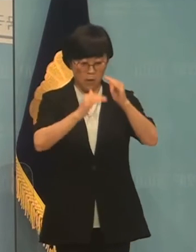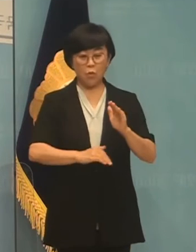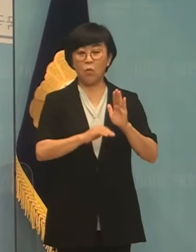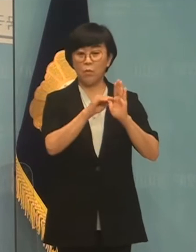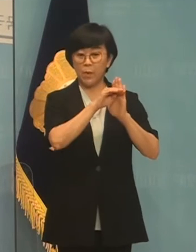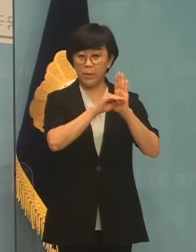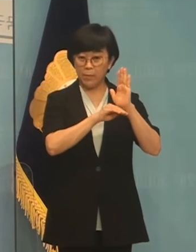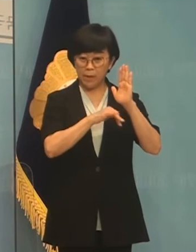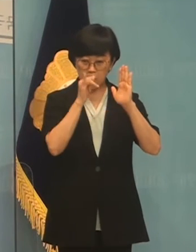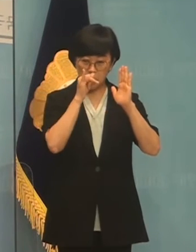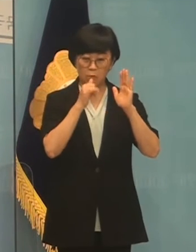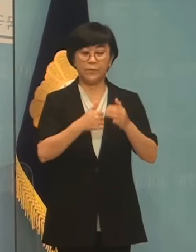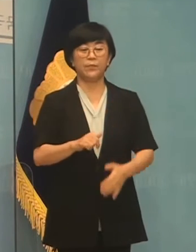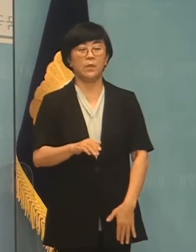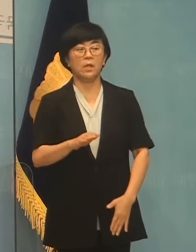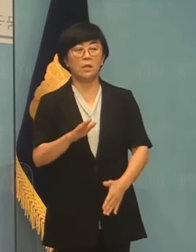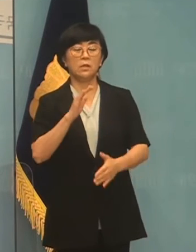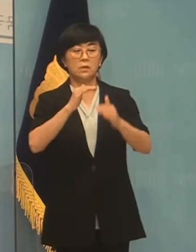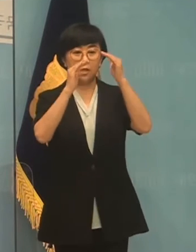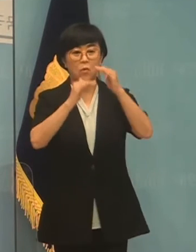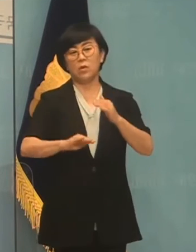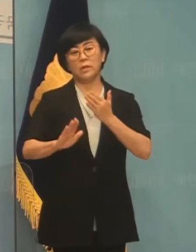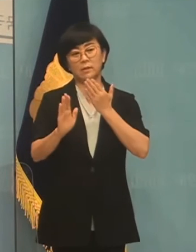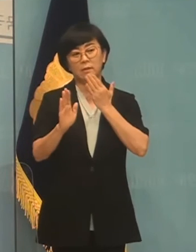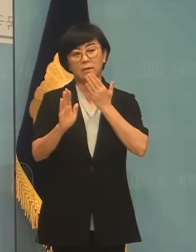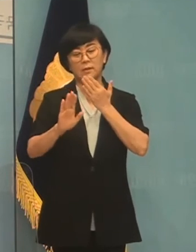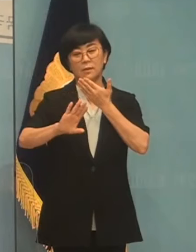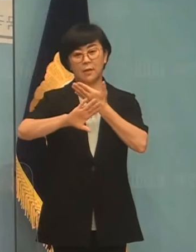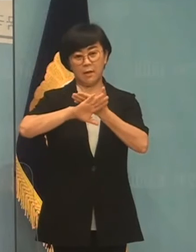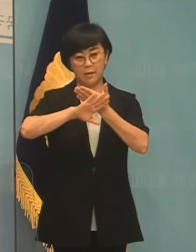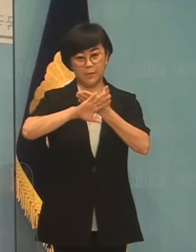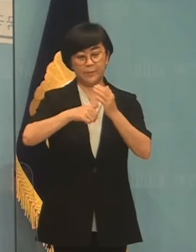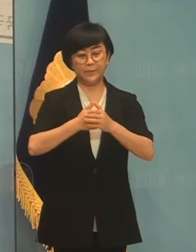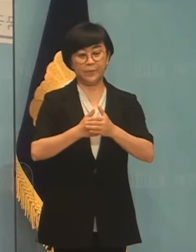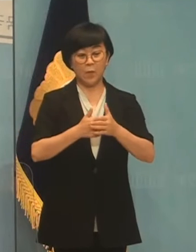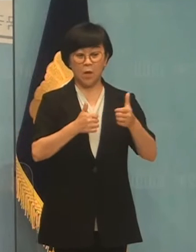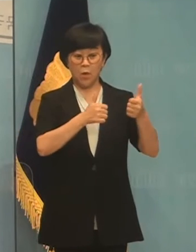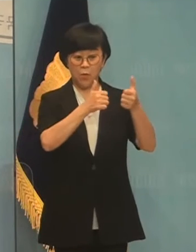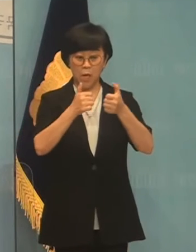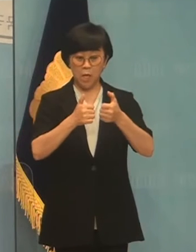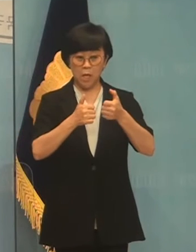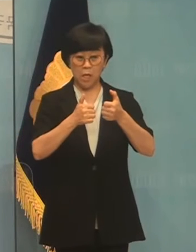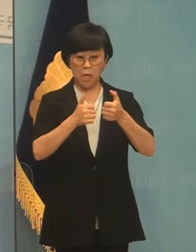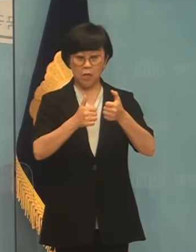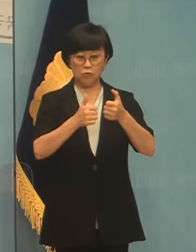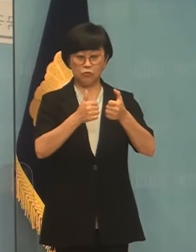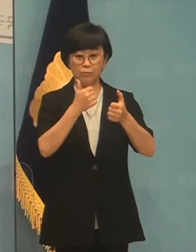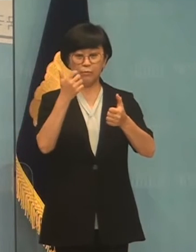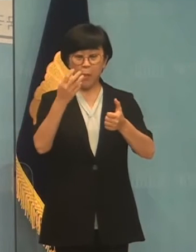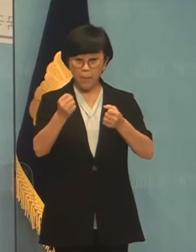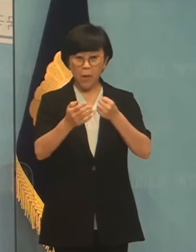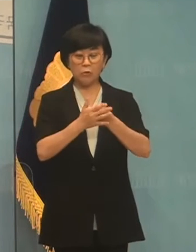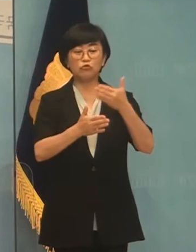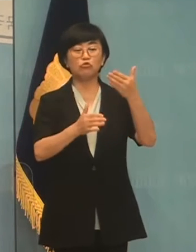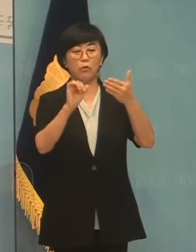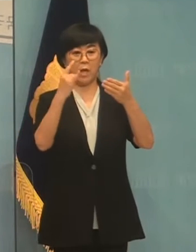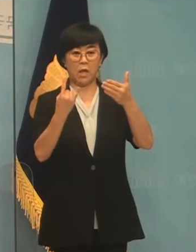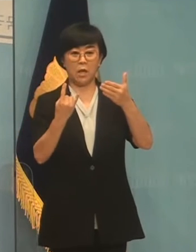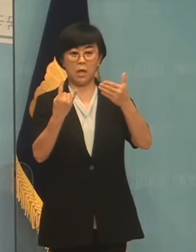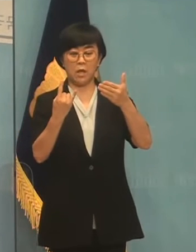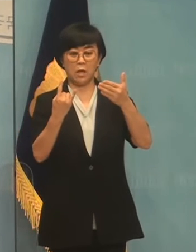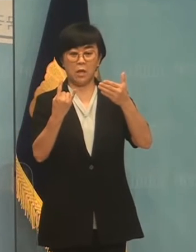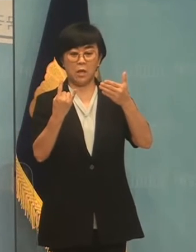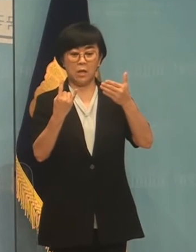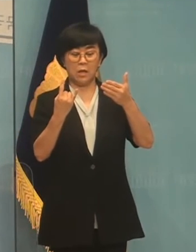사실과 다름이 밝혀졌습니다. 일단 전체 회의의 접수는 총 구애했습니다. 그런데 문제는